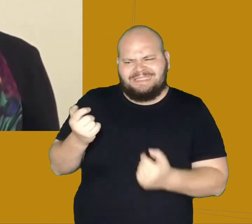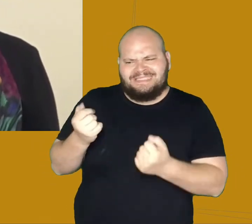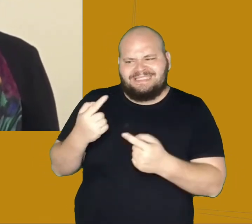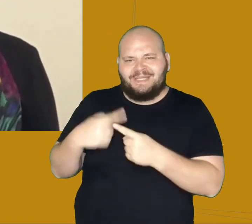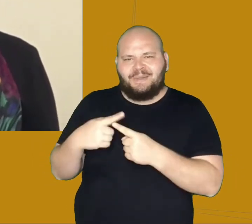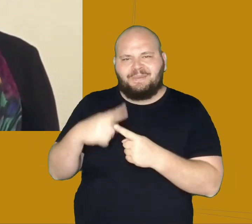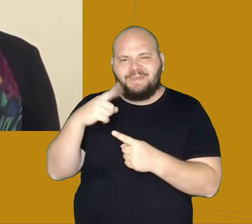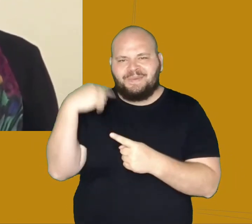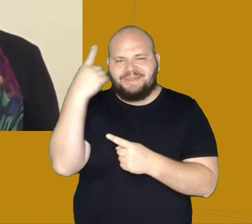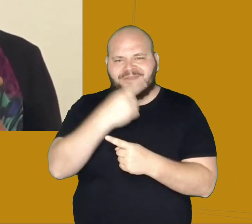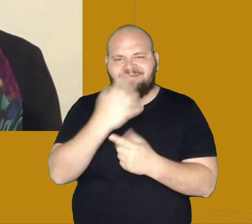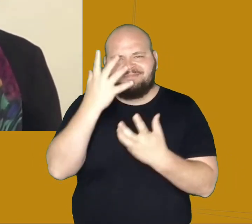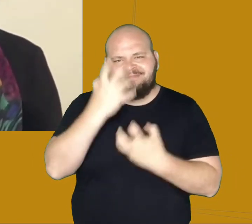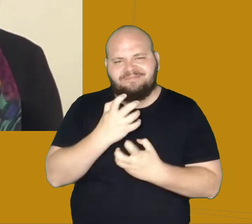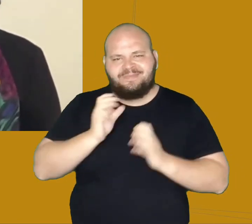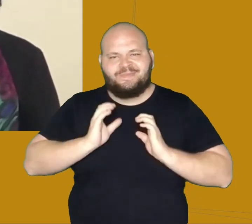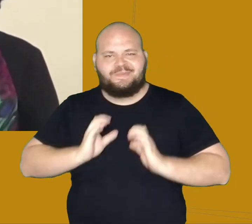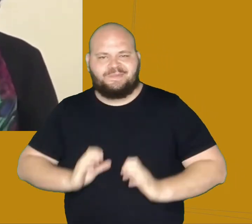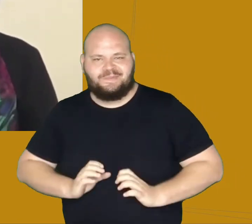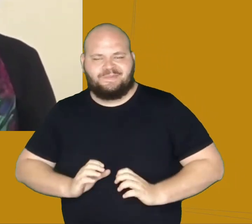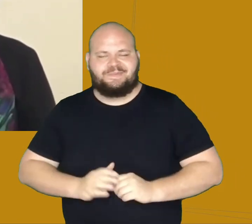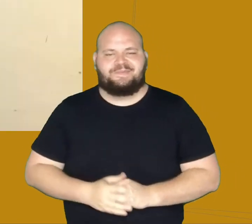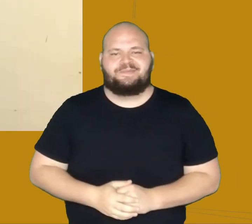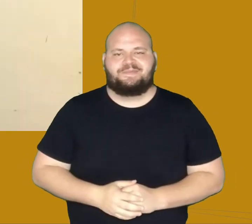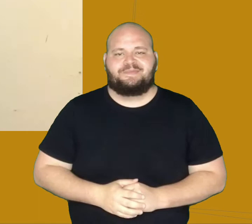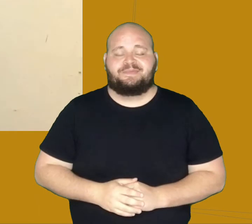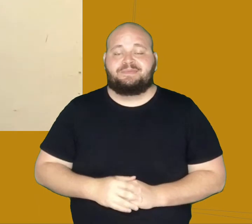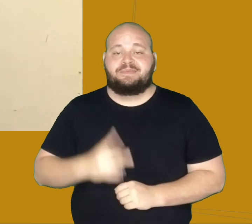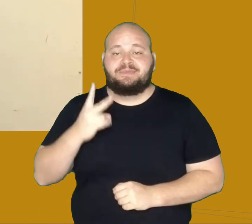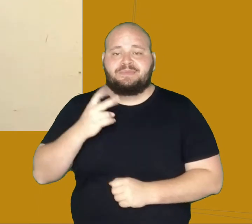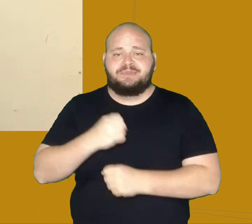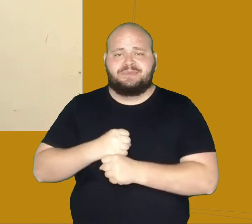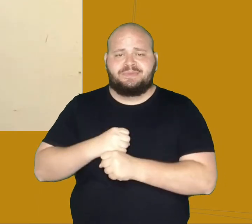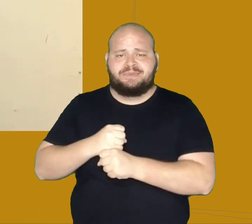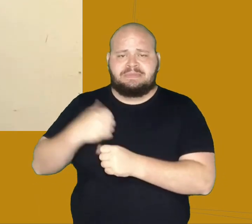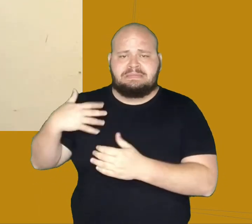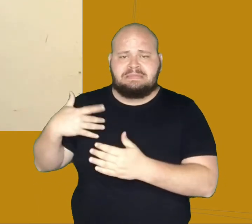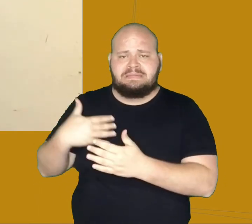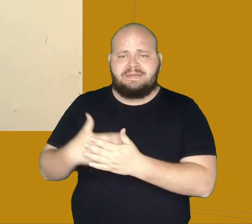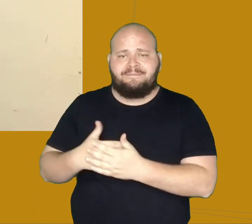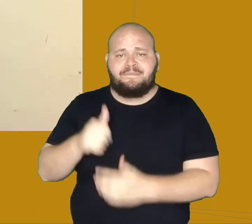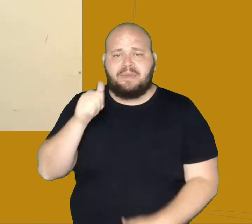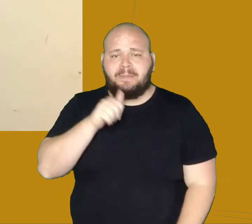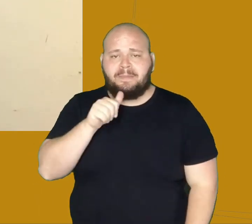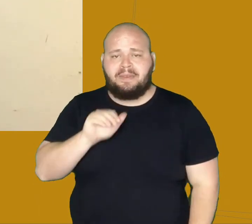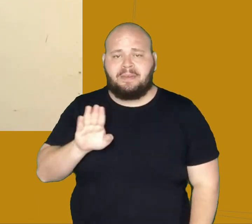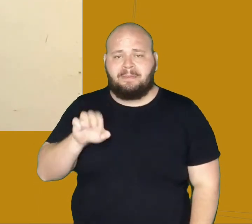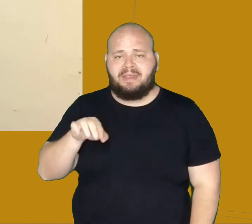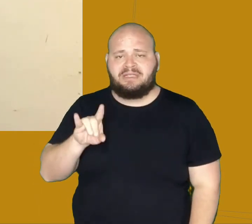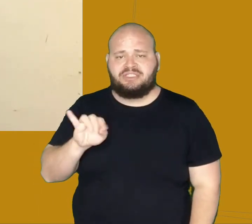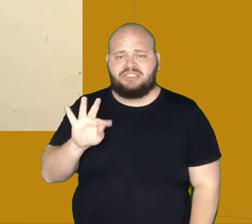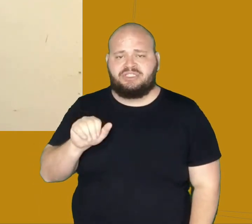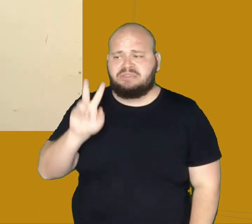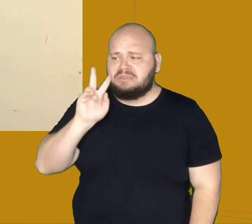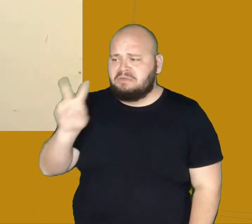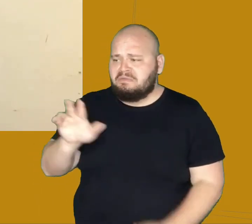seriedade dos modos e das feições. Há mais de dois anos, Dona Benedita não via seu marido, que havia sido nomeada